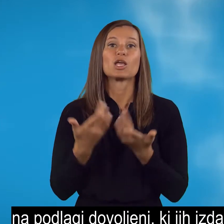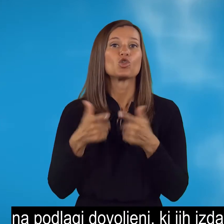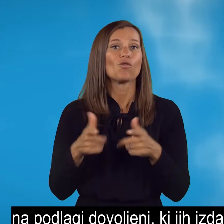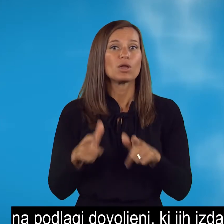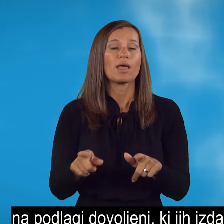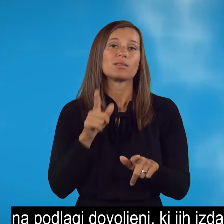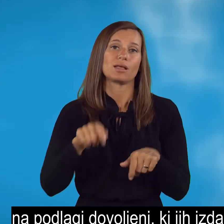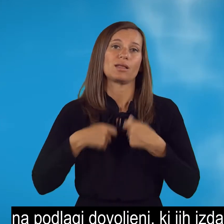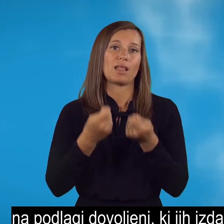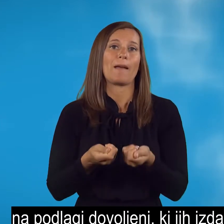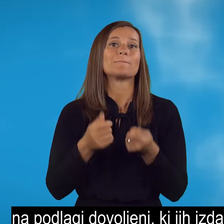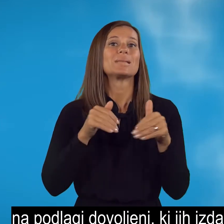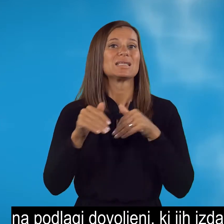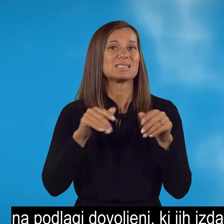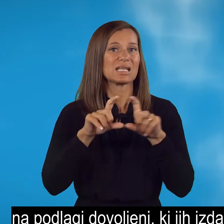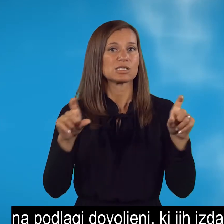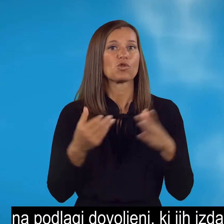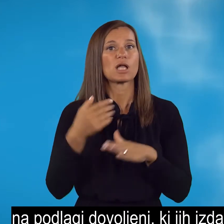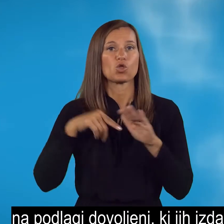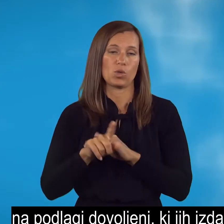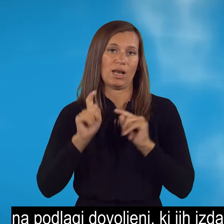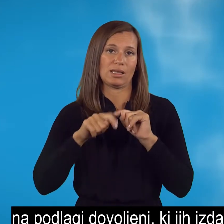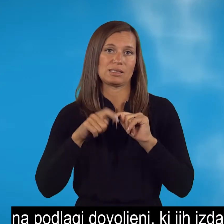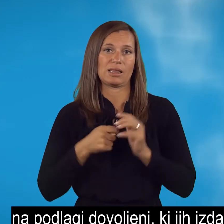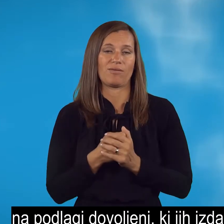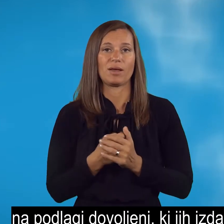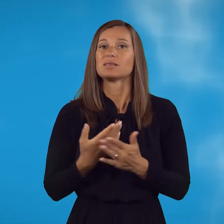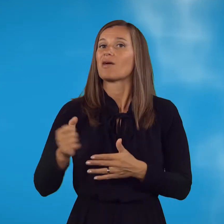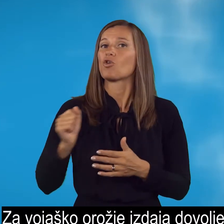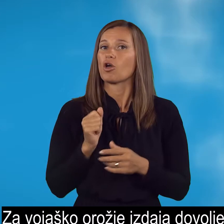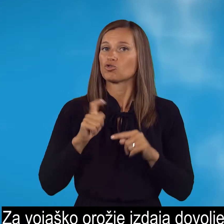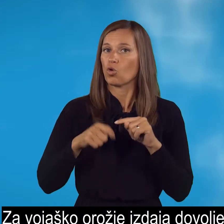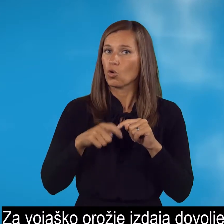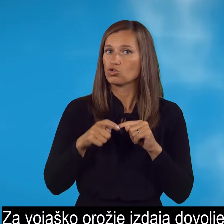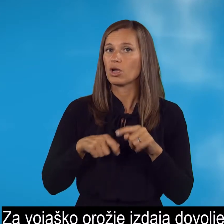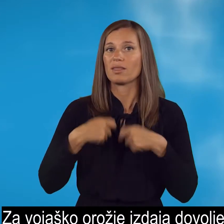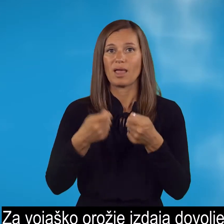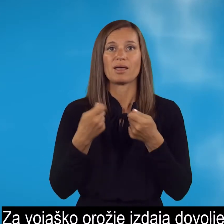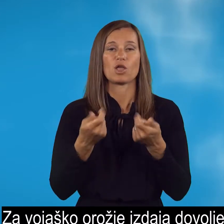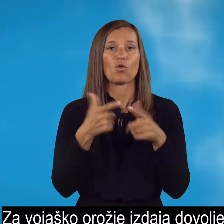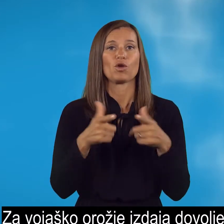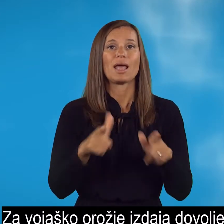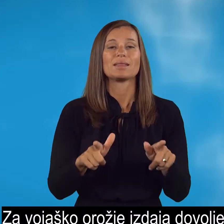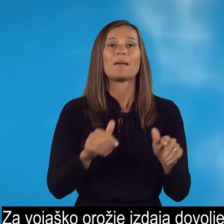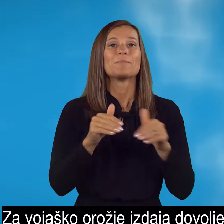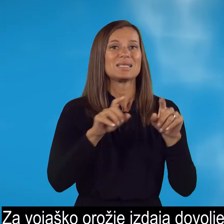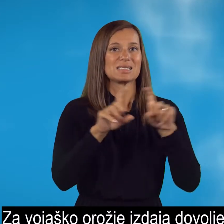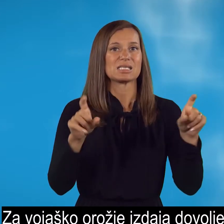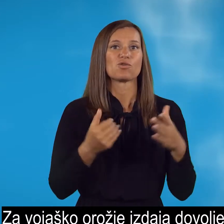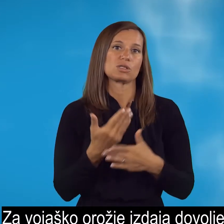ki jih izdaja Ministrstvo za notranje zadeve. Za vojaško orožje izdaja dovoljenja Ministrstvo za obrambo.